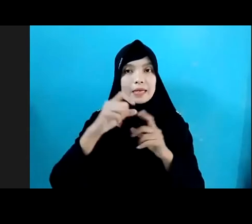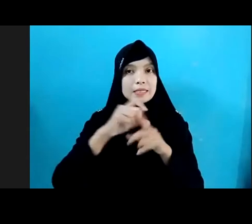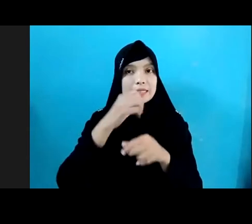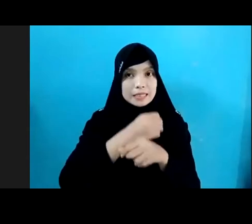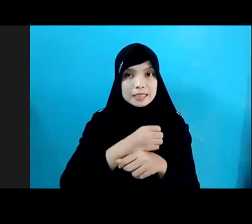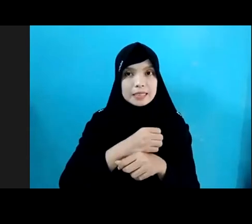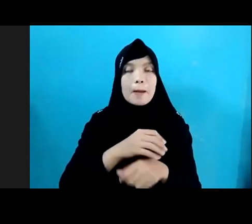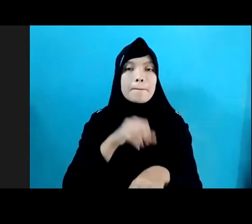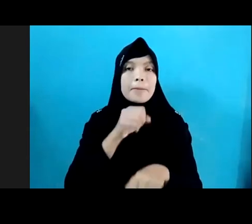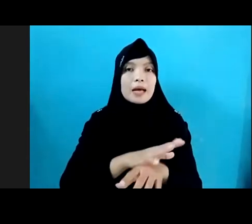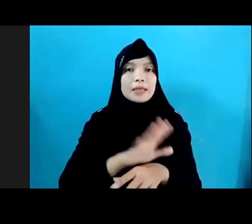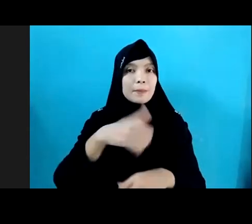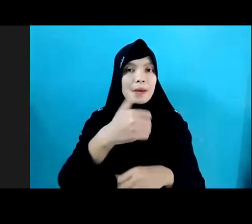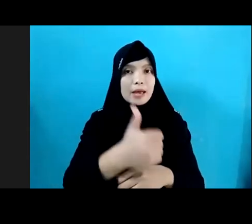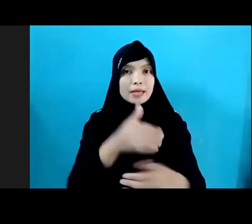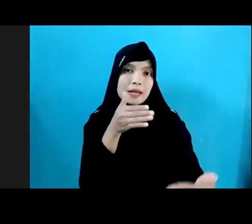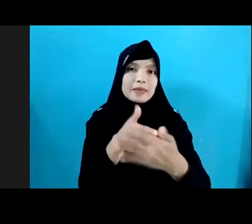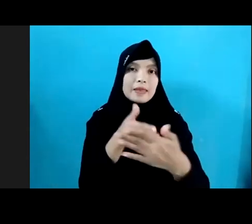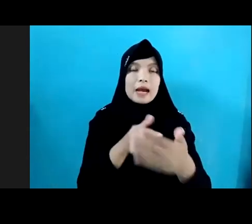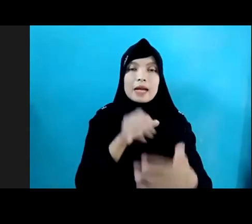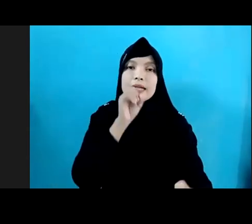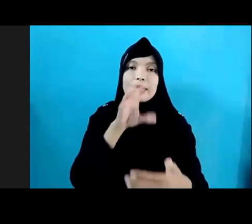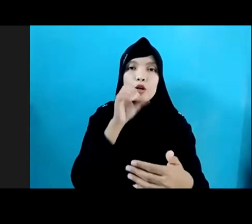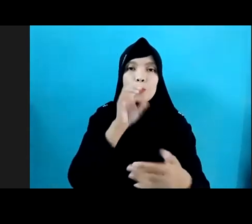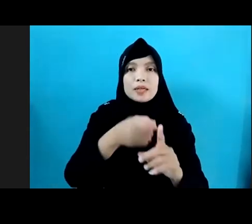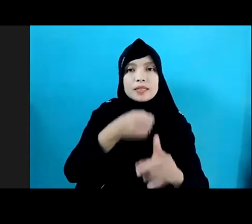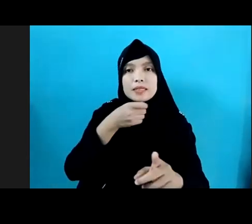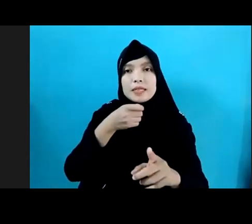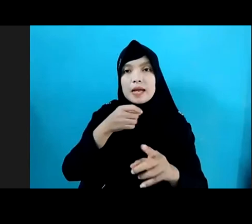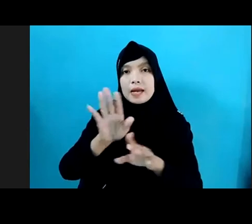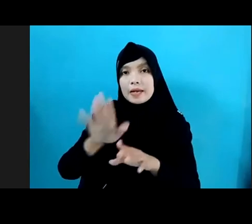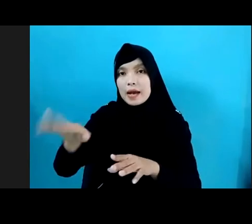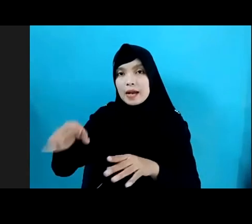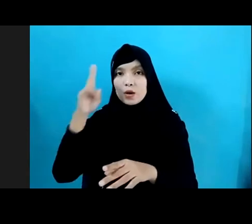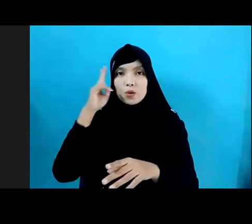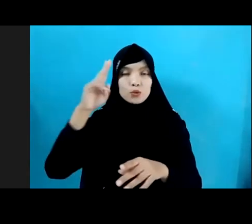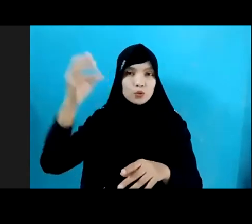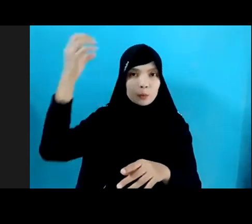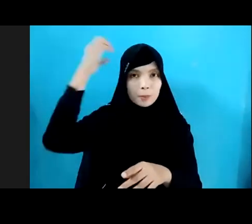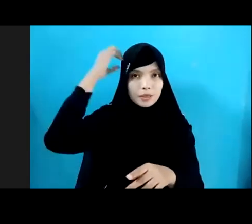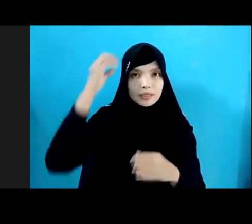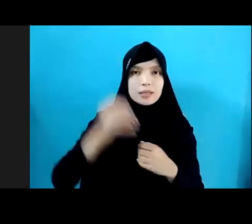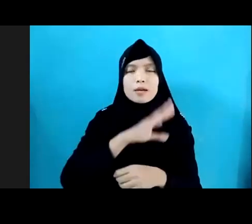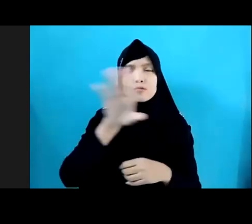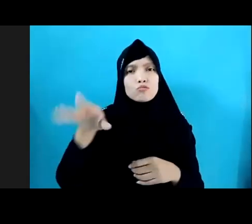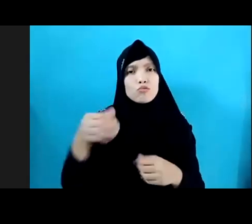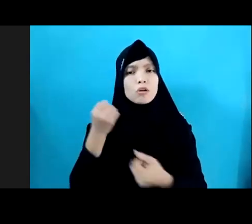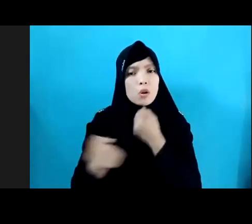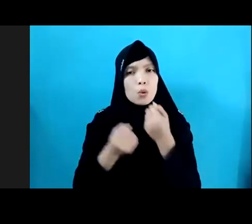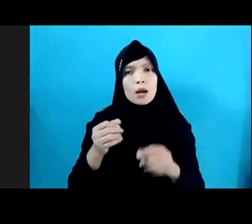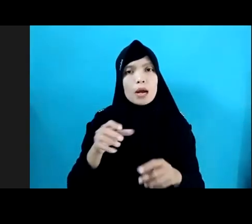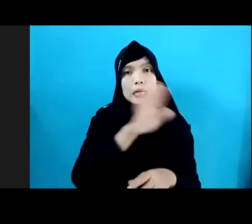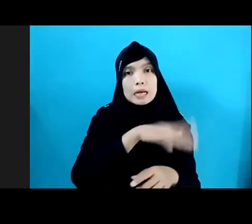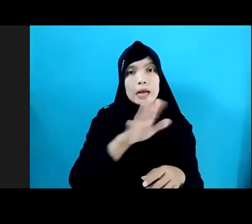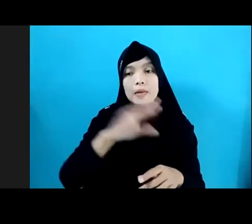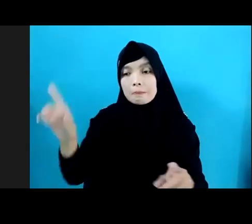Baik Tantangan Serta Rekomendasi Dari Anak Bagi Pemerintah Semua Dilakukan Oleh Anak Dan Maja Dengan Pendampingan Dari Satu